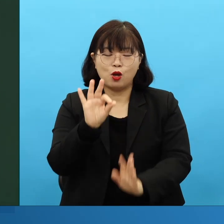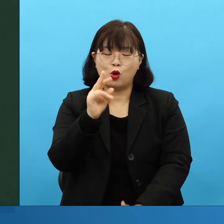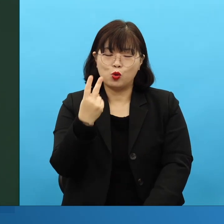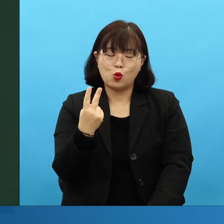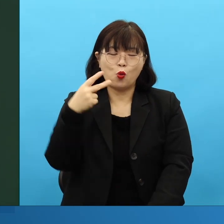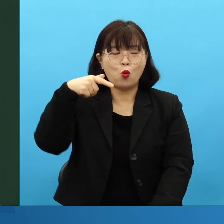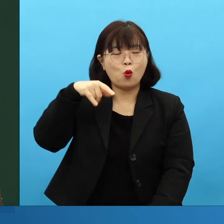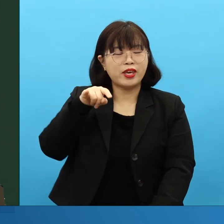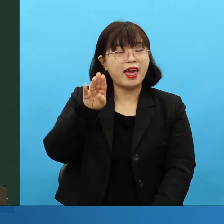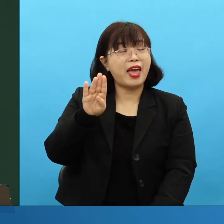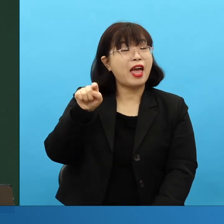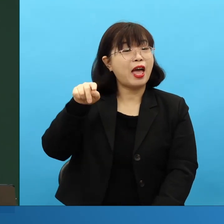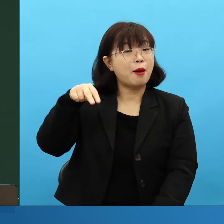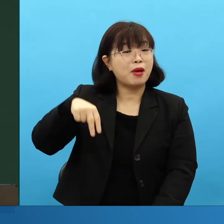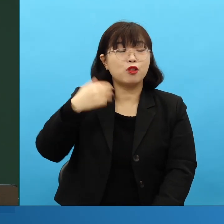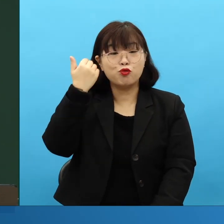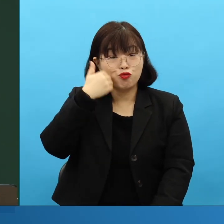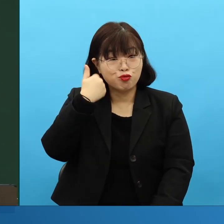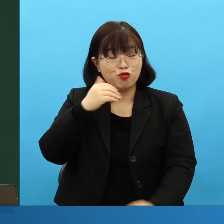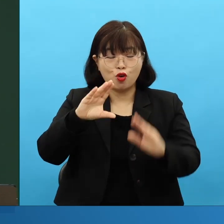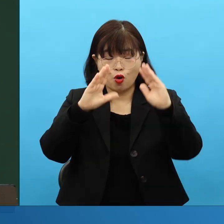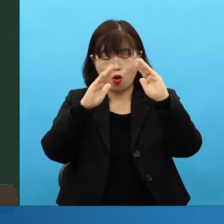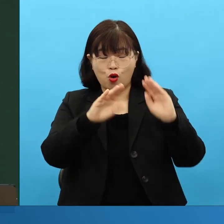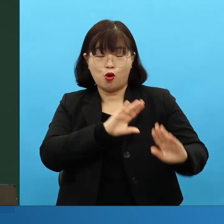대단하죠. 어디로 내보냈습니까?